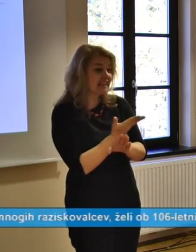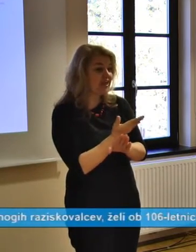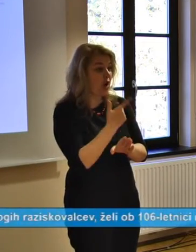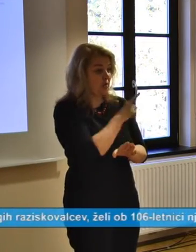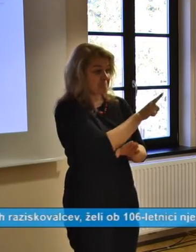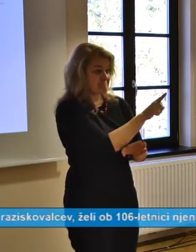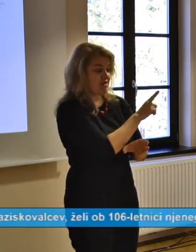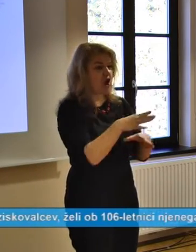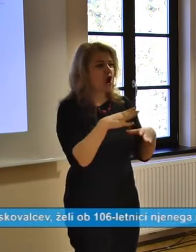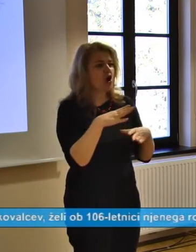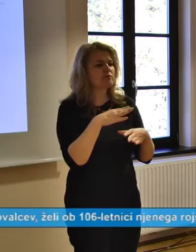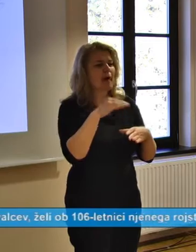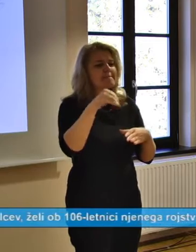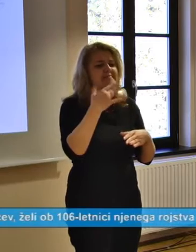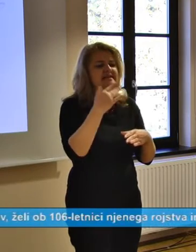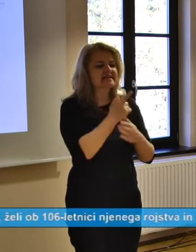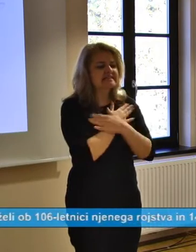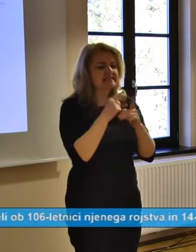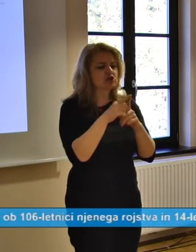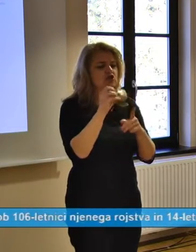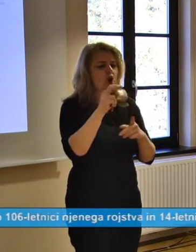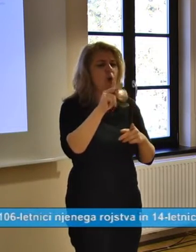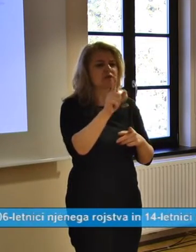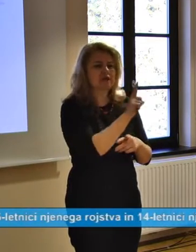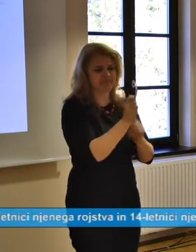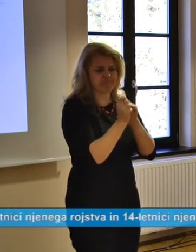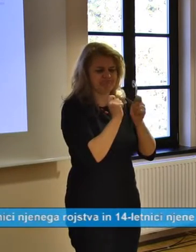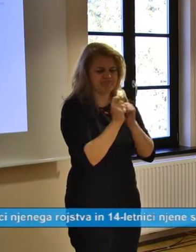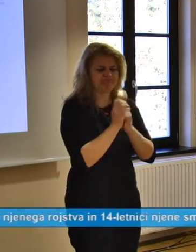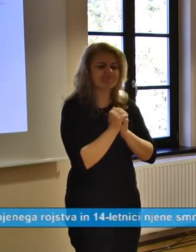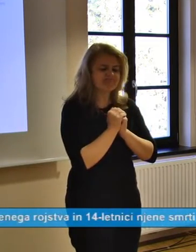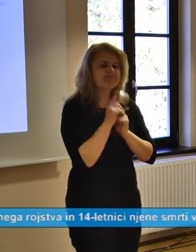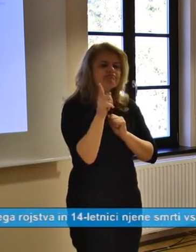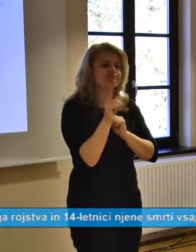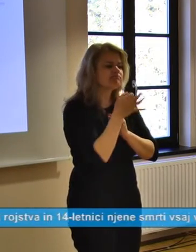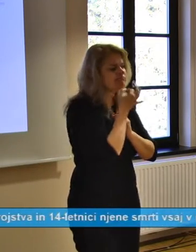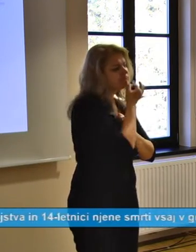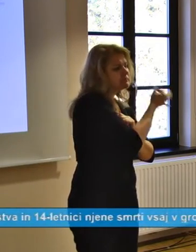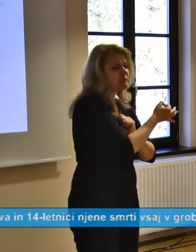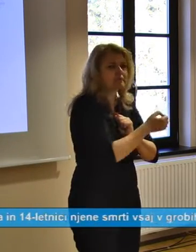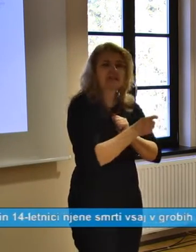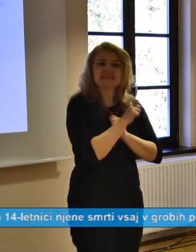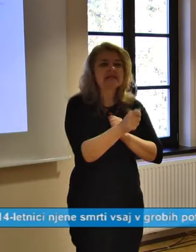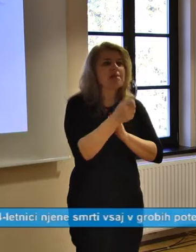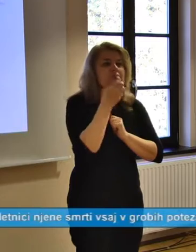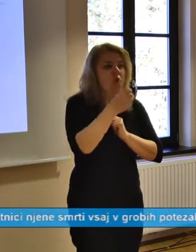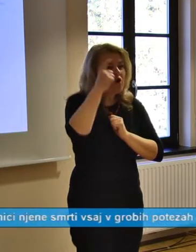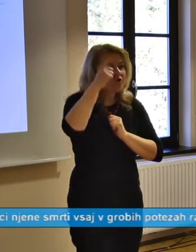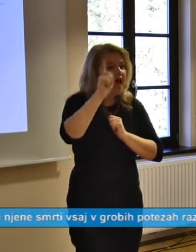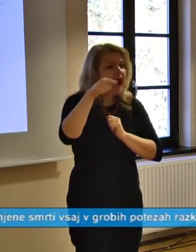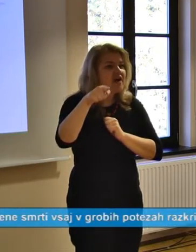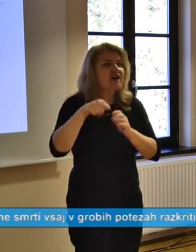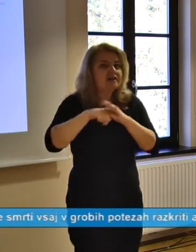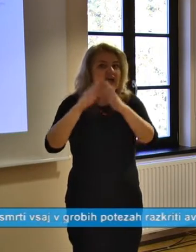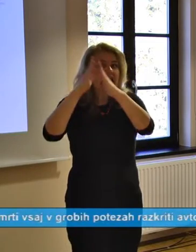ko smo se enkar z gospodom Vrdovnikom pogovarjala, in nemo vprašanje je bilo, samo bo kraj kaj v tistih hiši